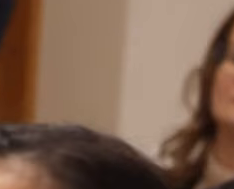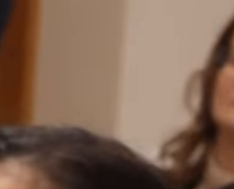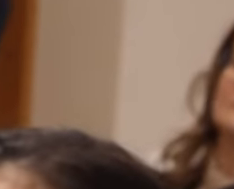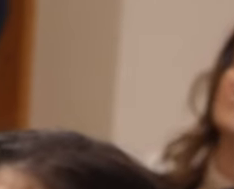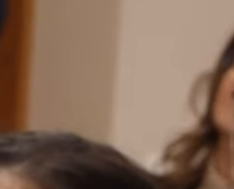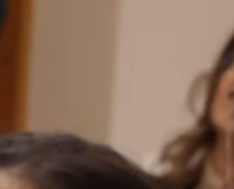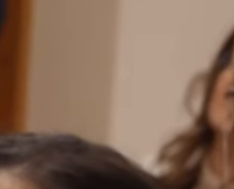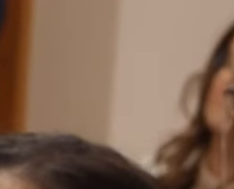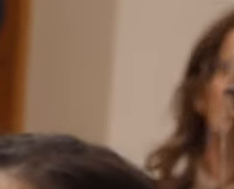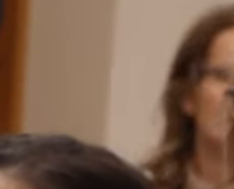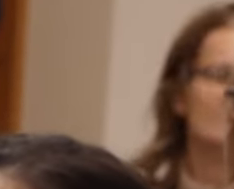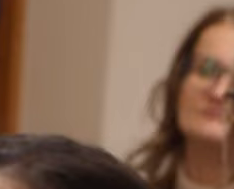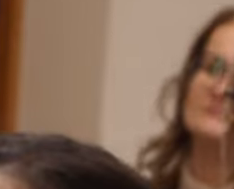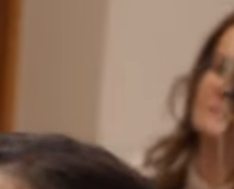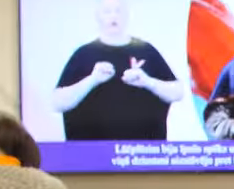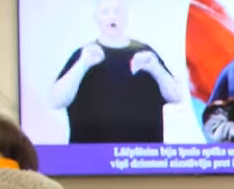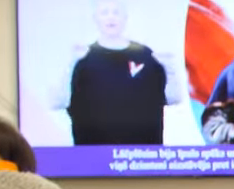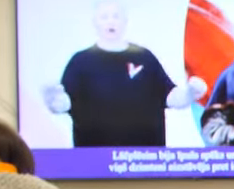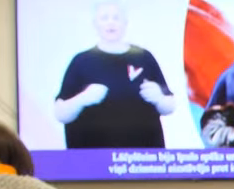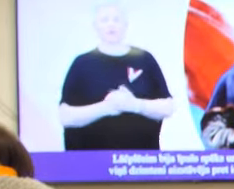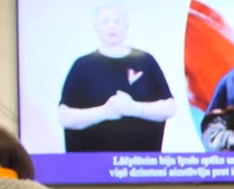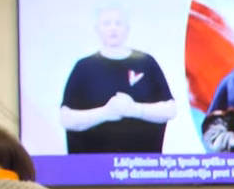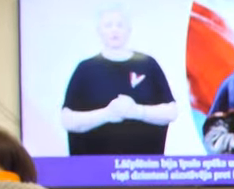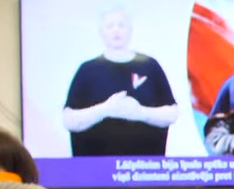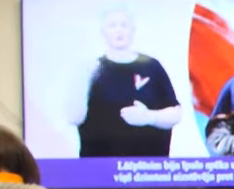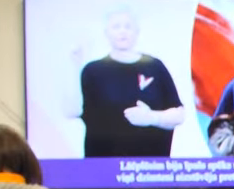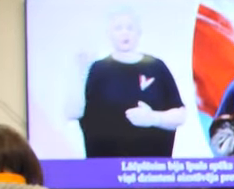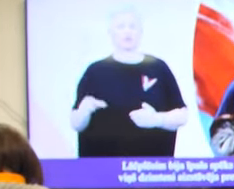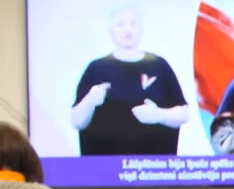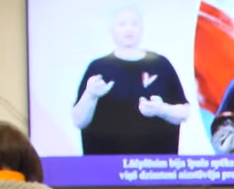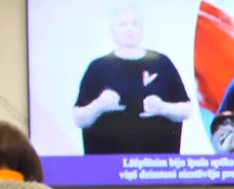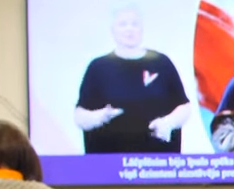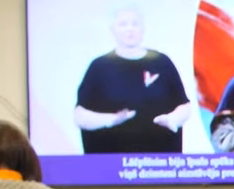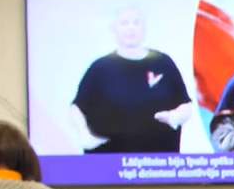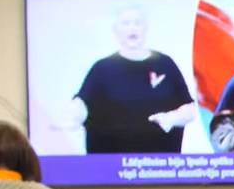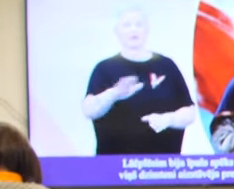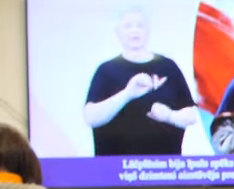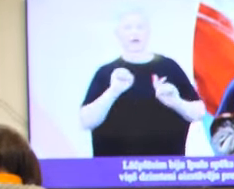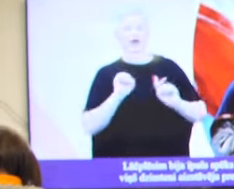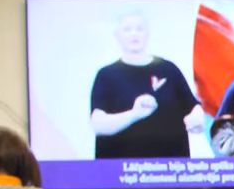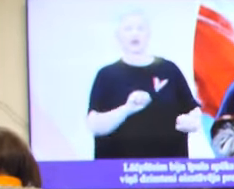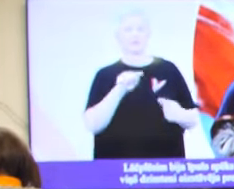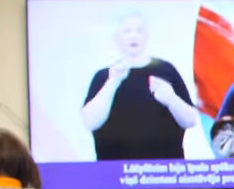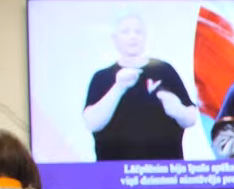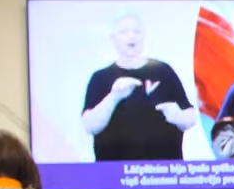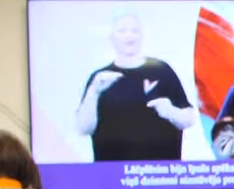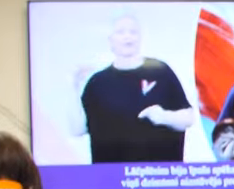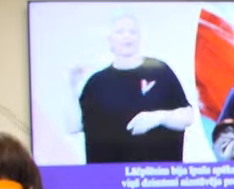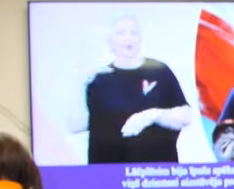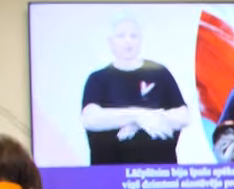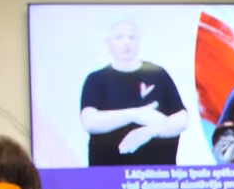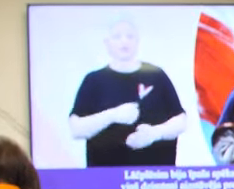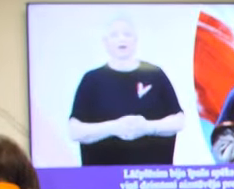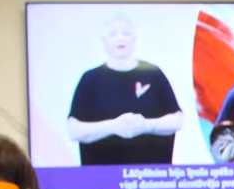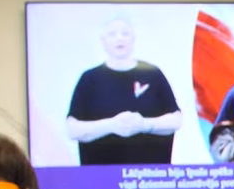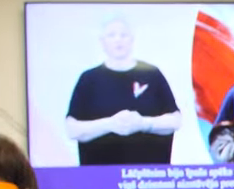viņiem pārstāvniec ir tikko kopienu. Šīs 67 lapuši garās grāmatas neatņēmama sastāvdaļi ir zīmju valodu